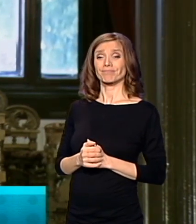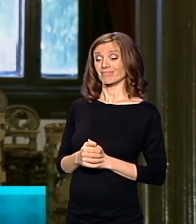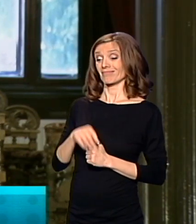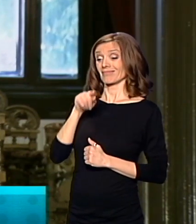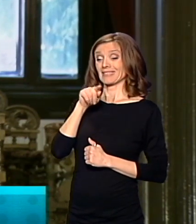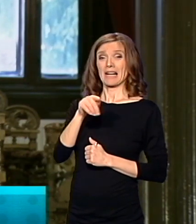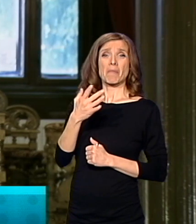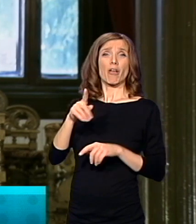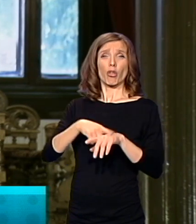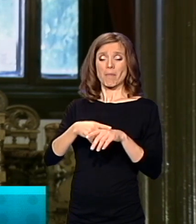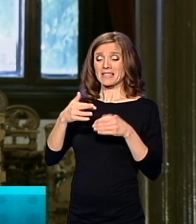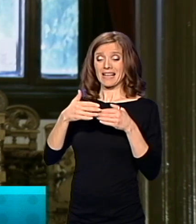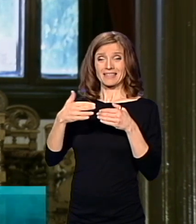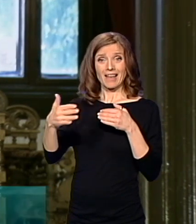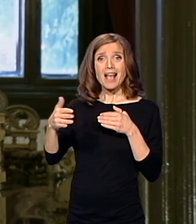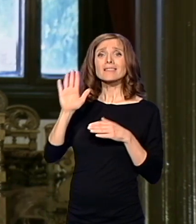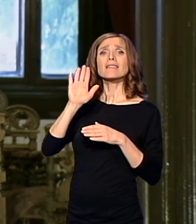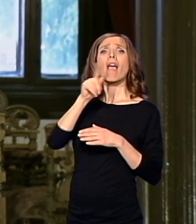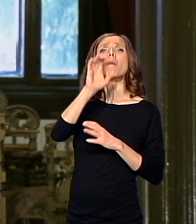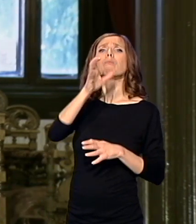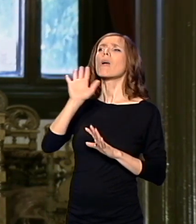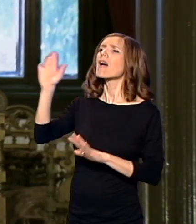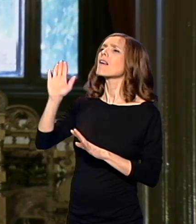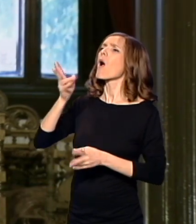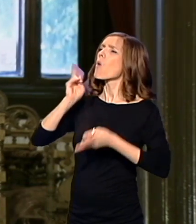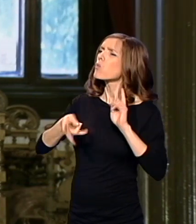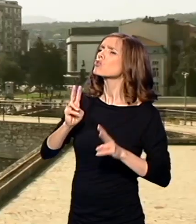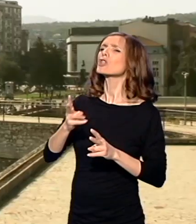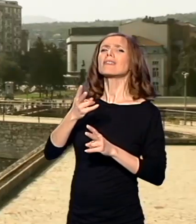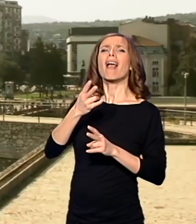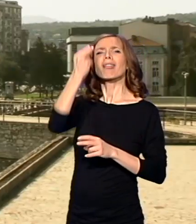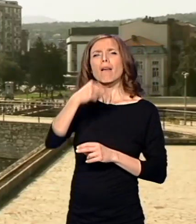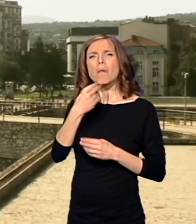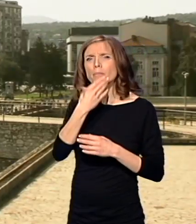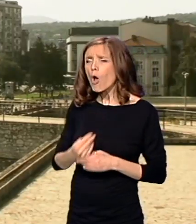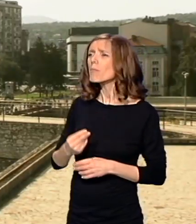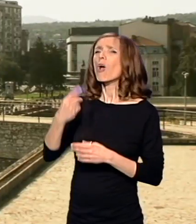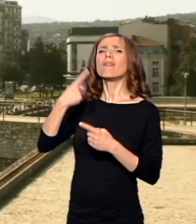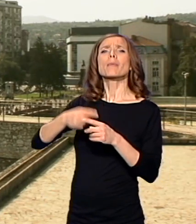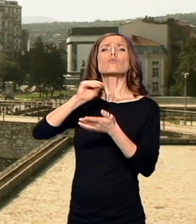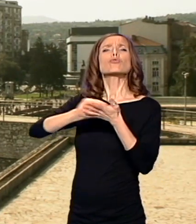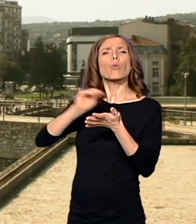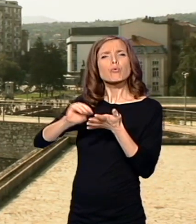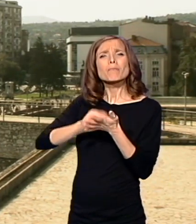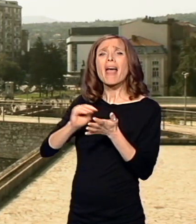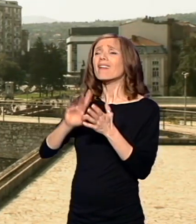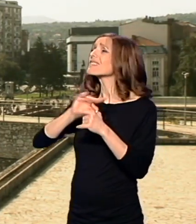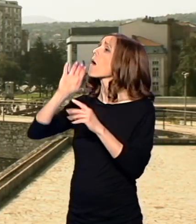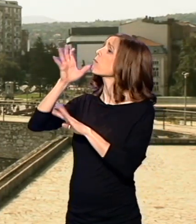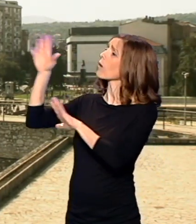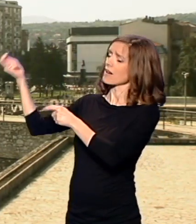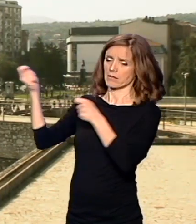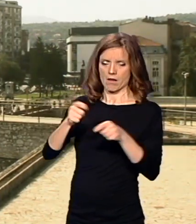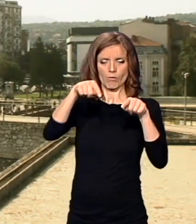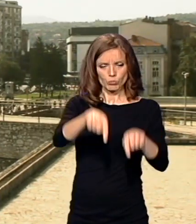meseci kasnije doveli svoje učitelje, svoje popove. Doveli su činovnike koji su radili u